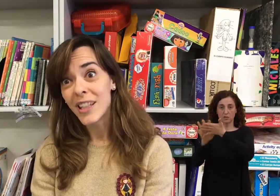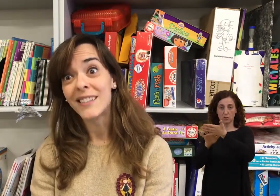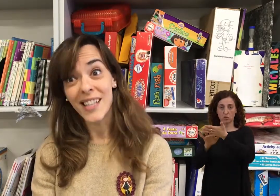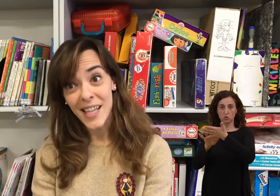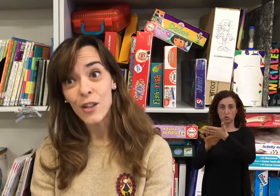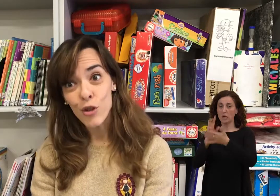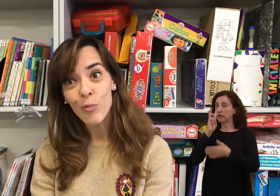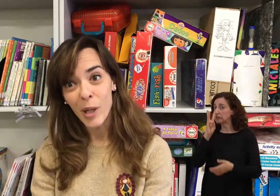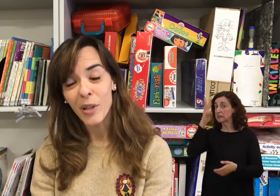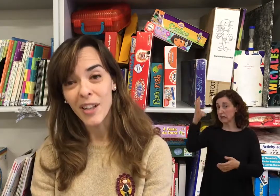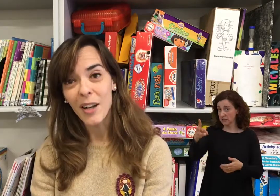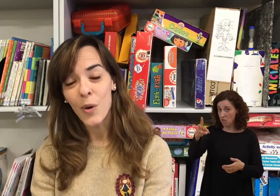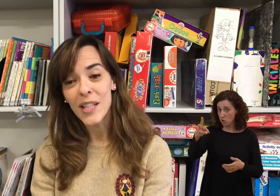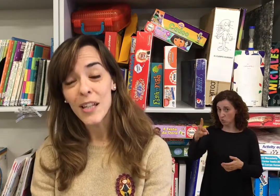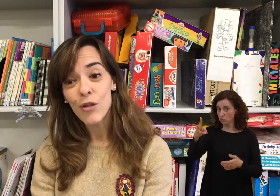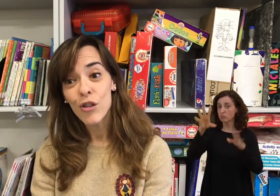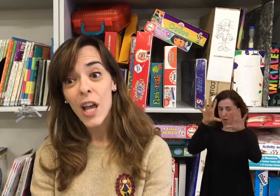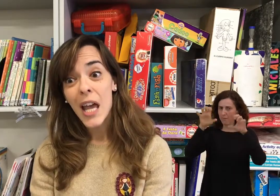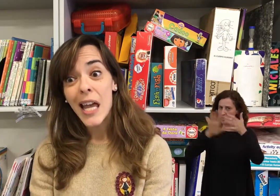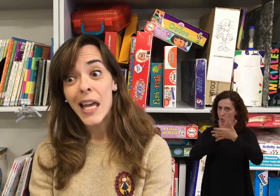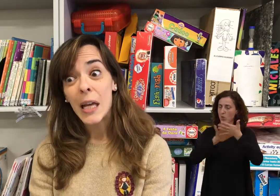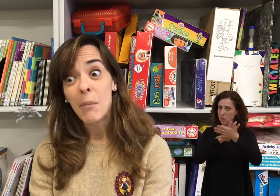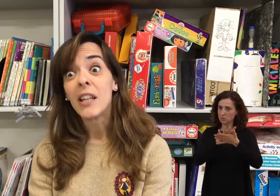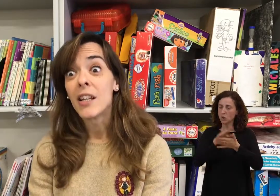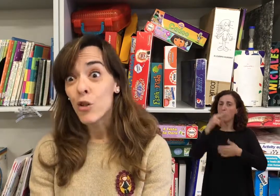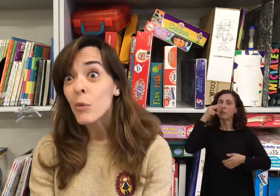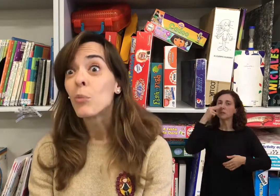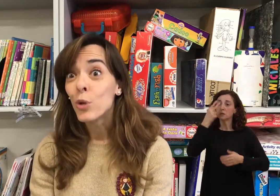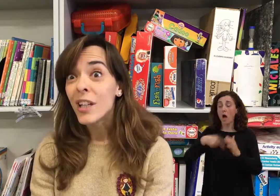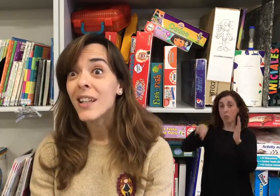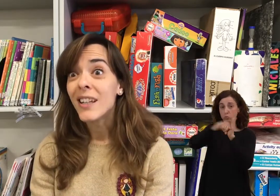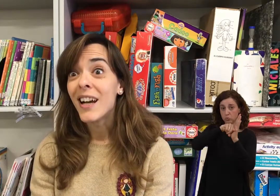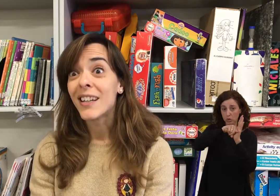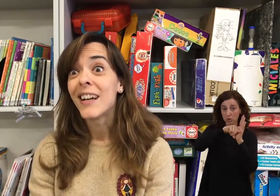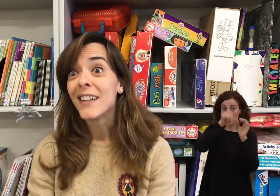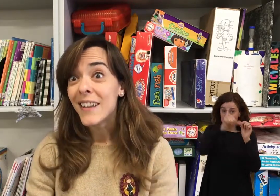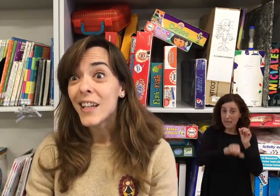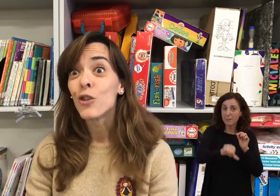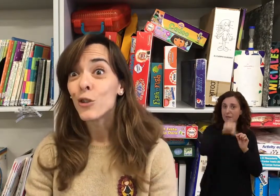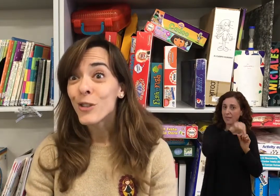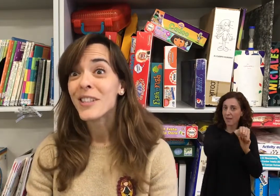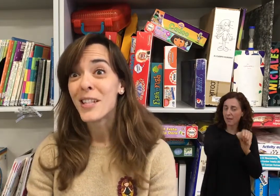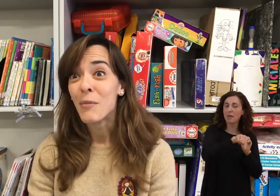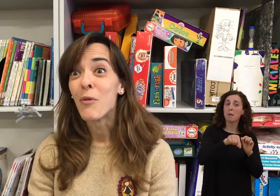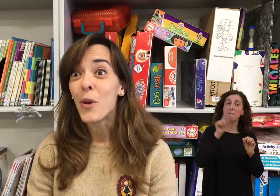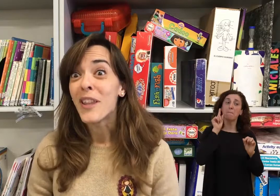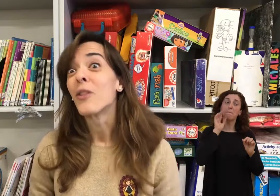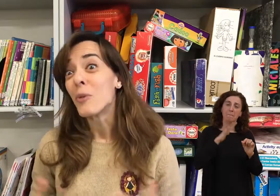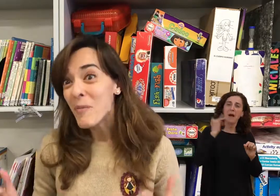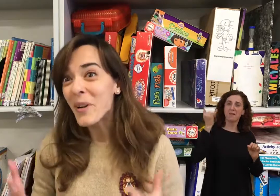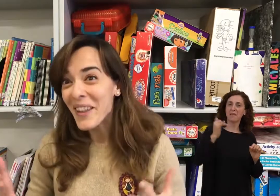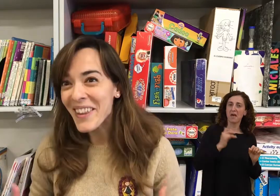eran tres años para obtener la lengua de signos. Me interesó, me apunté y a raíz de ello se me fue dando bien, parece.